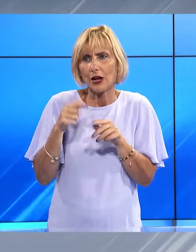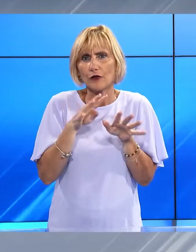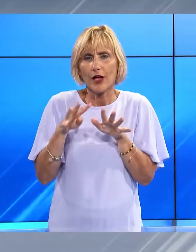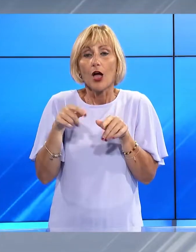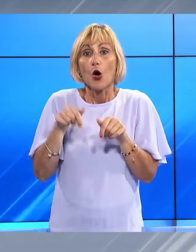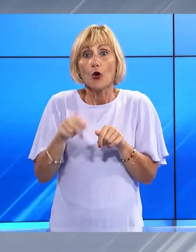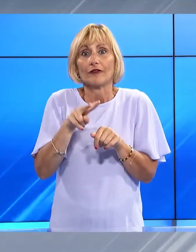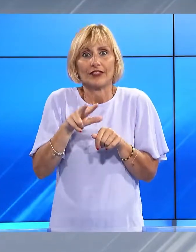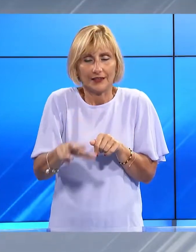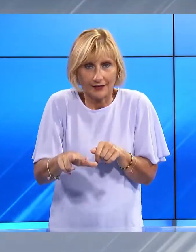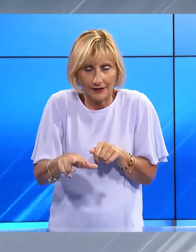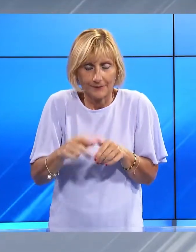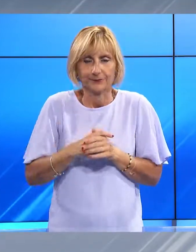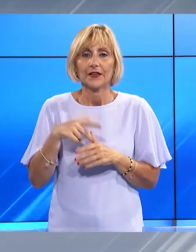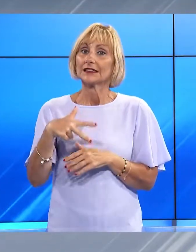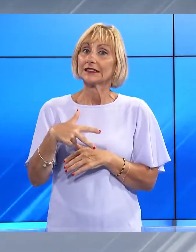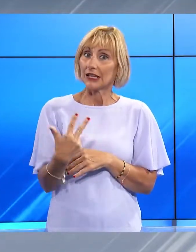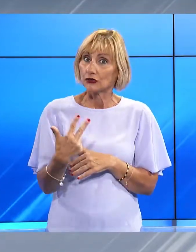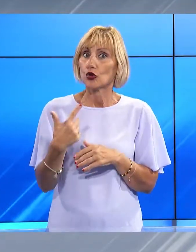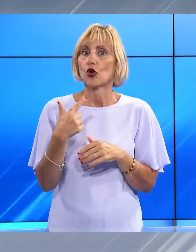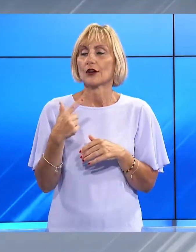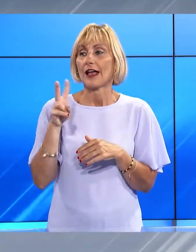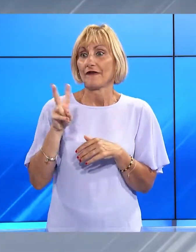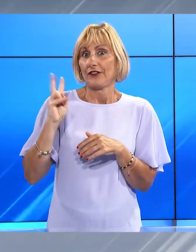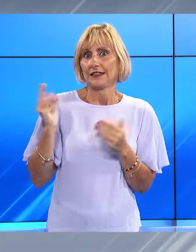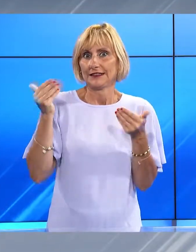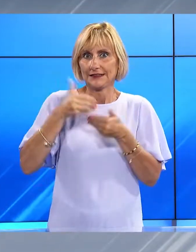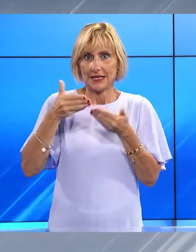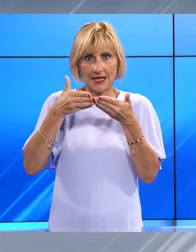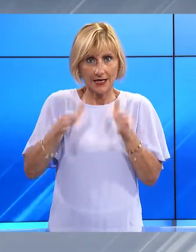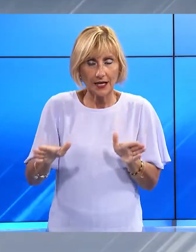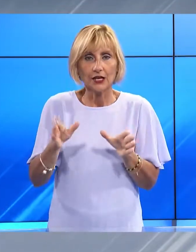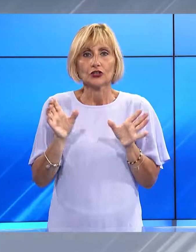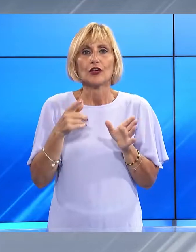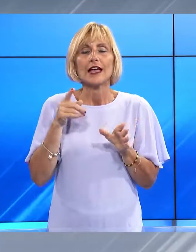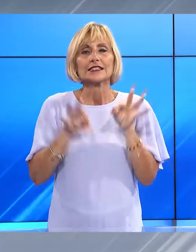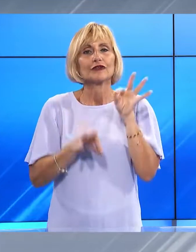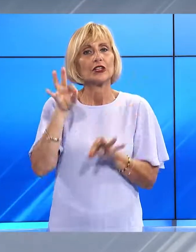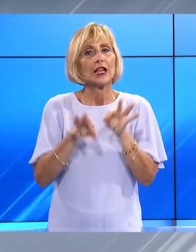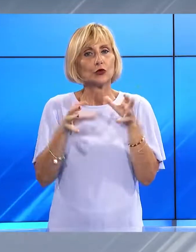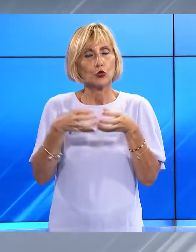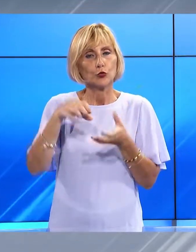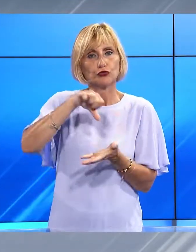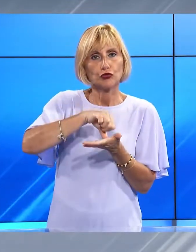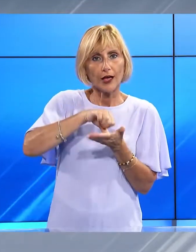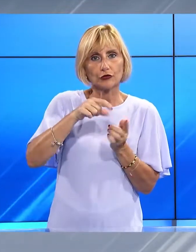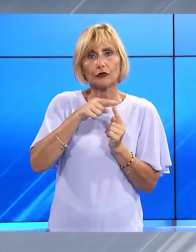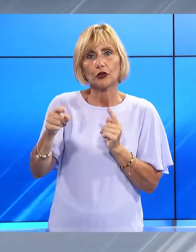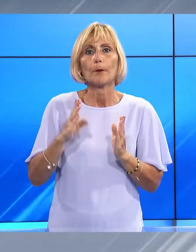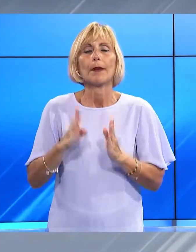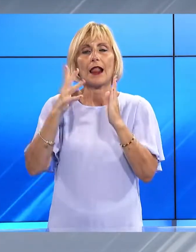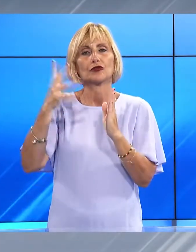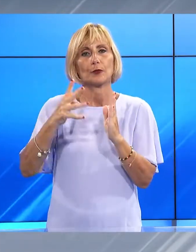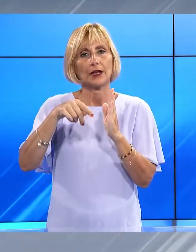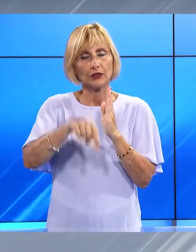23 anni. La Tre Giorni si è aperta venerdì sera con la spettacolare sfilata dei gruppi dal Centro Storico a Palazzo Mediceo, alla presenza del